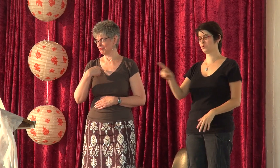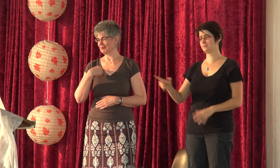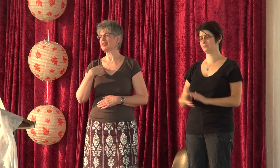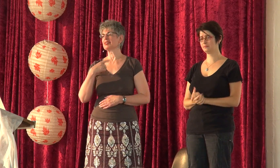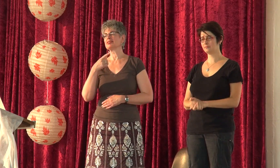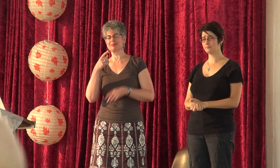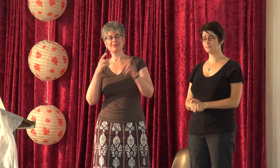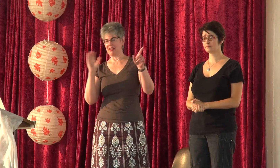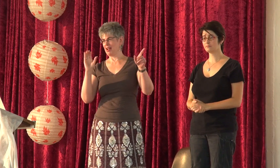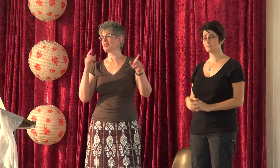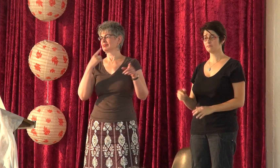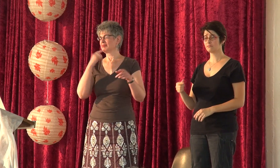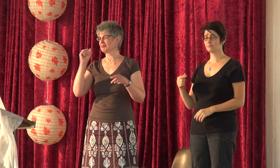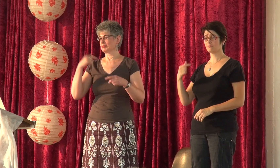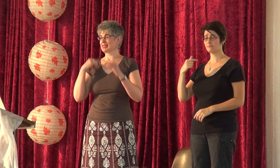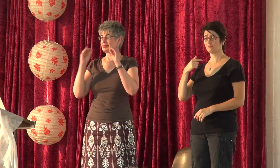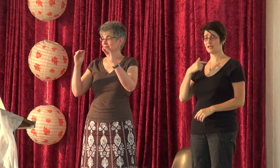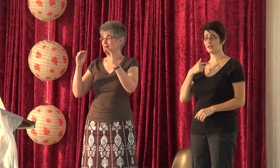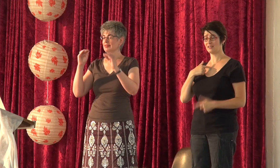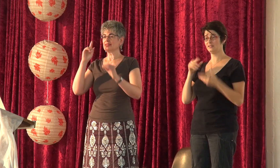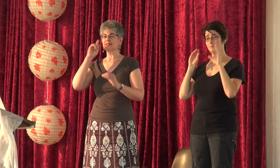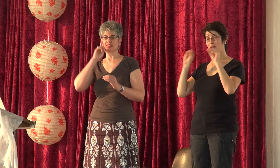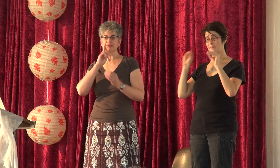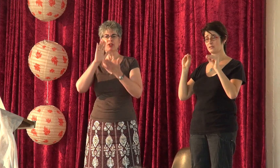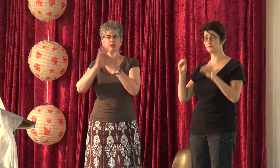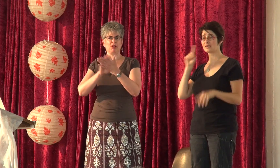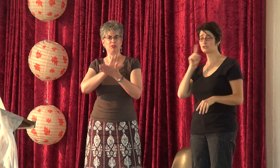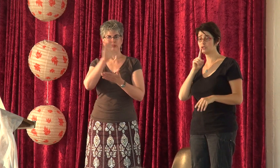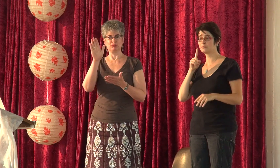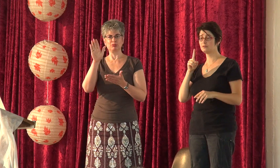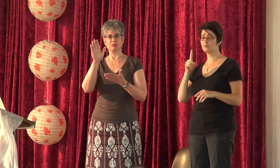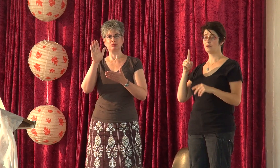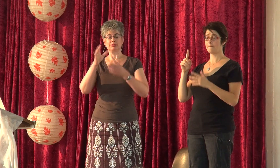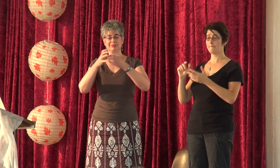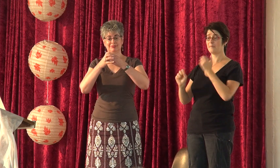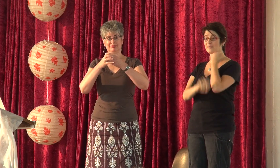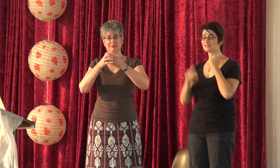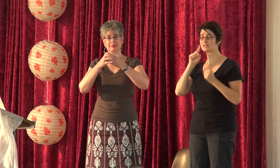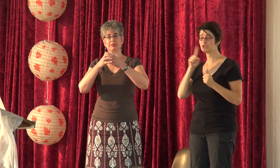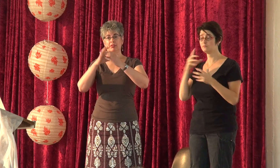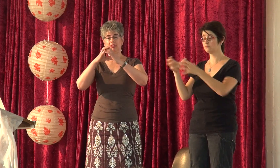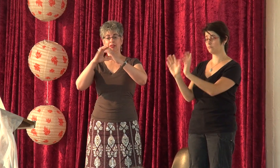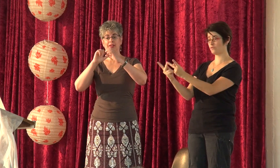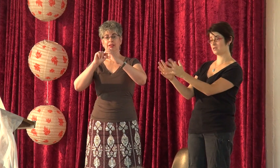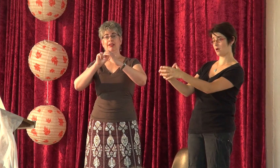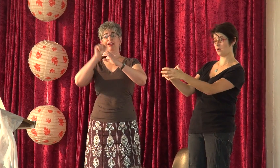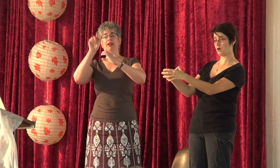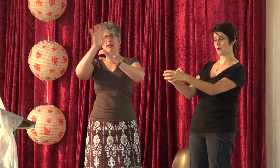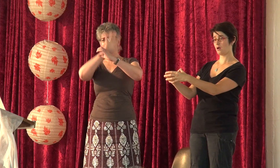ככה אני מזמינת את שמי כפי שהיא אמרה אני מנמדת חירשים במכללה של חירשים